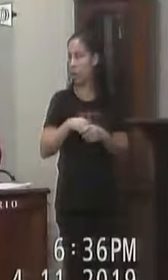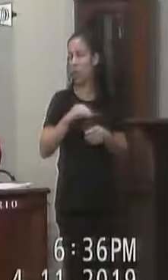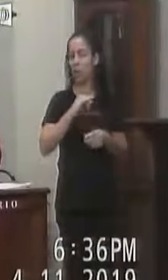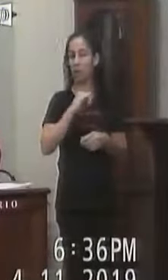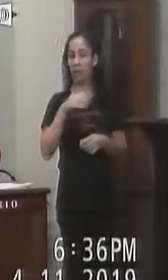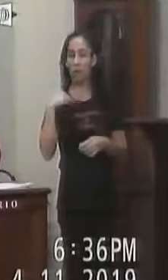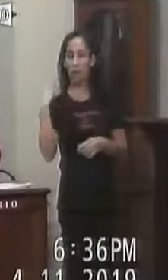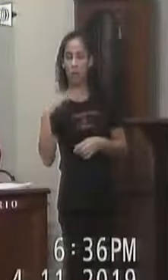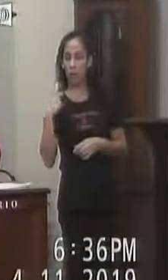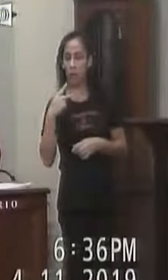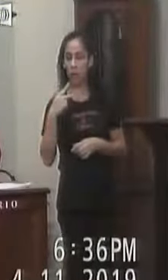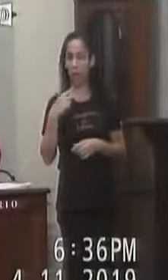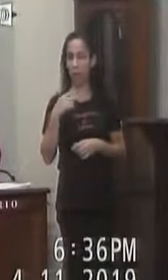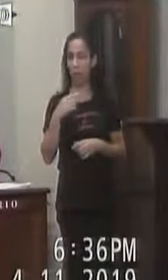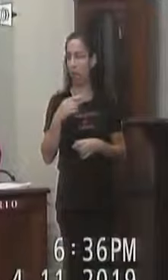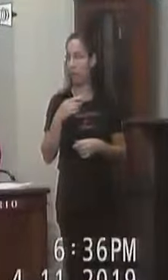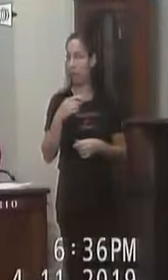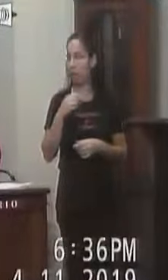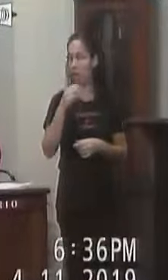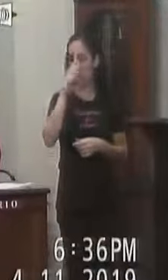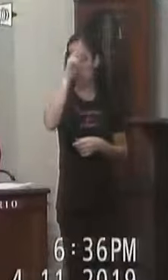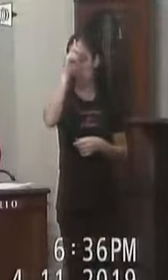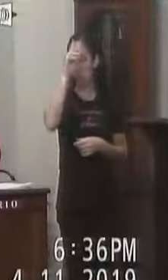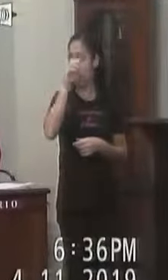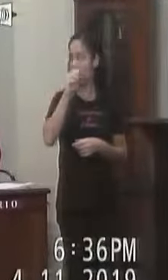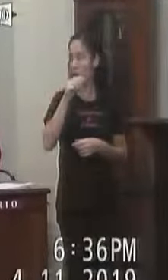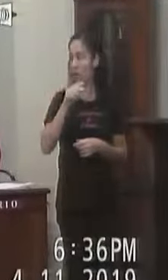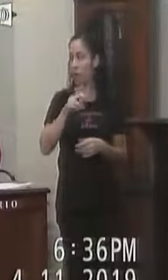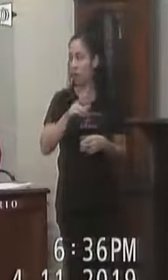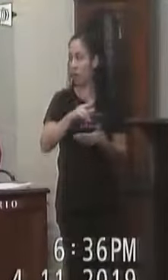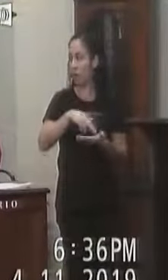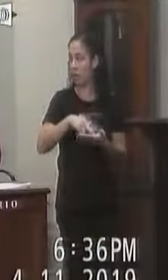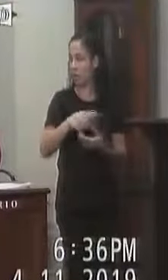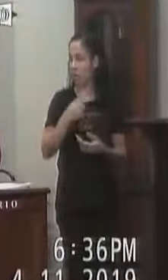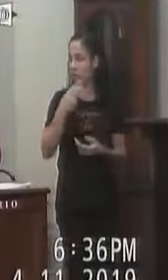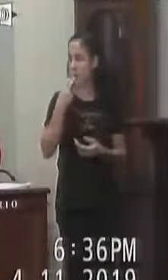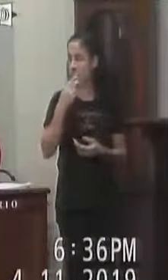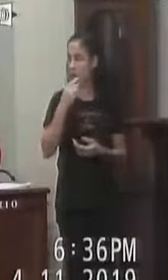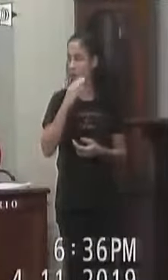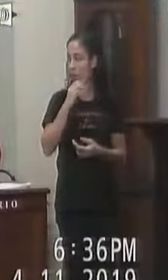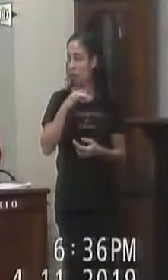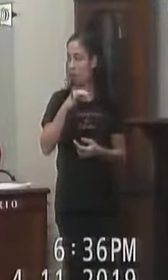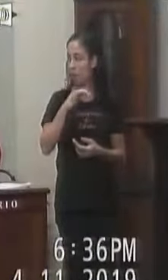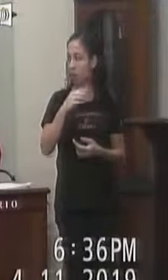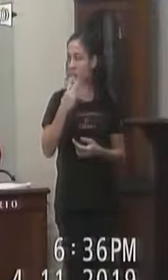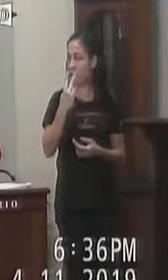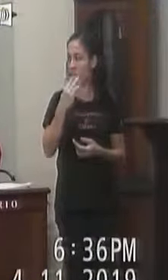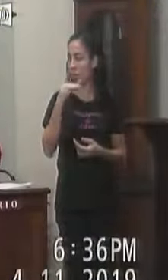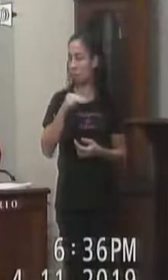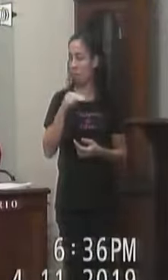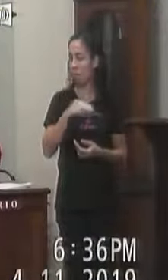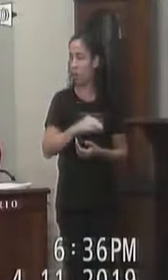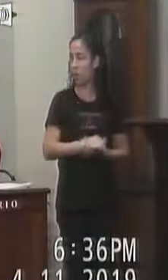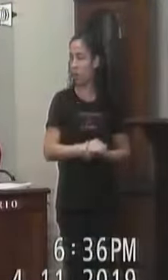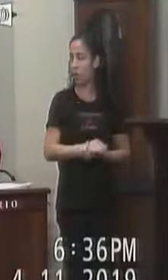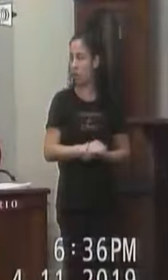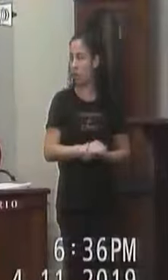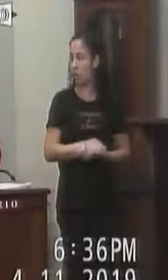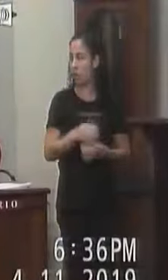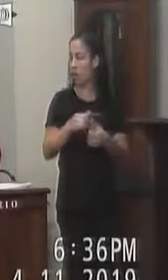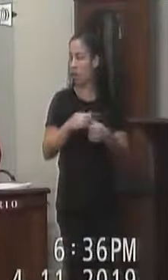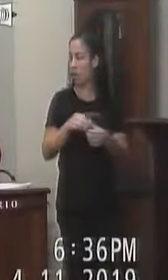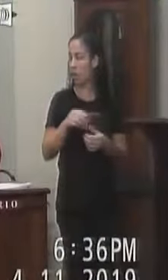vereador Ele Autor do requerimento Ele comenta por dois minutos Esse requerimento Ele está